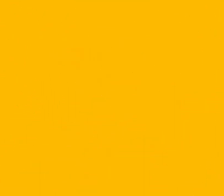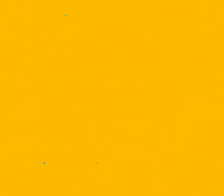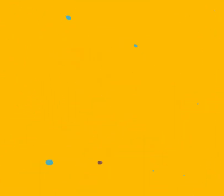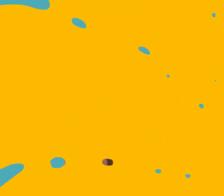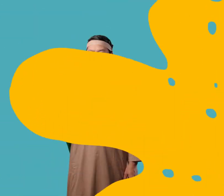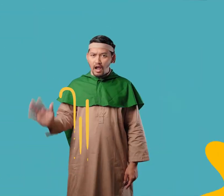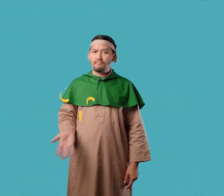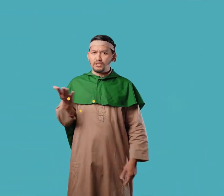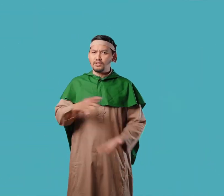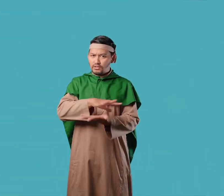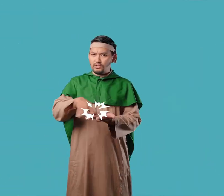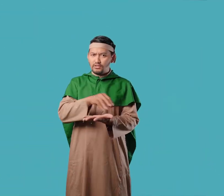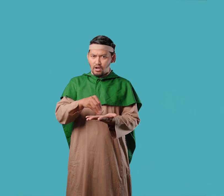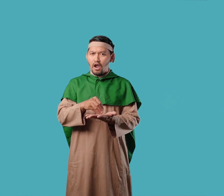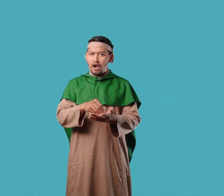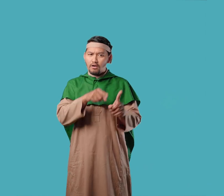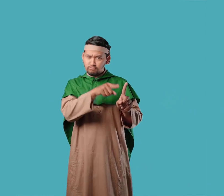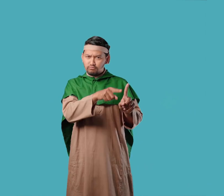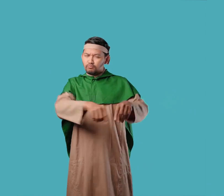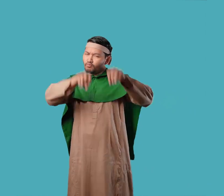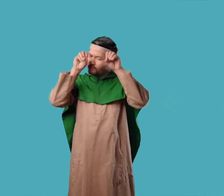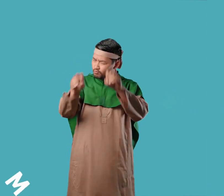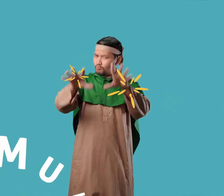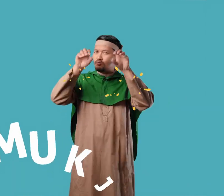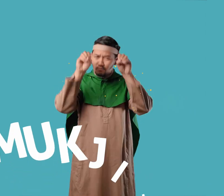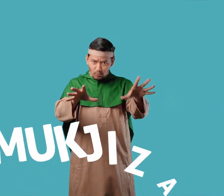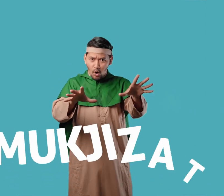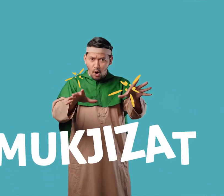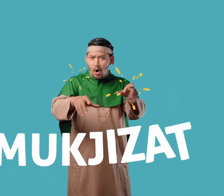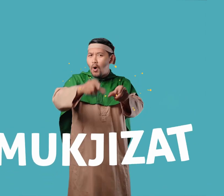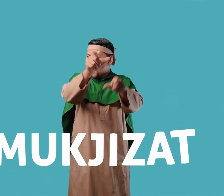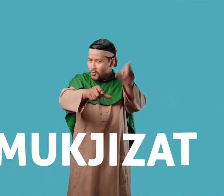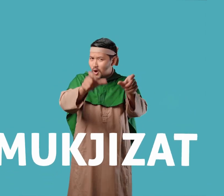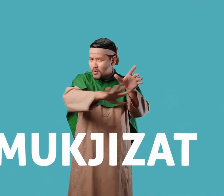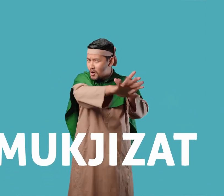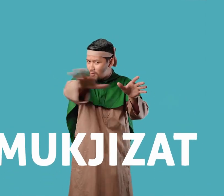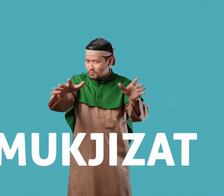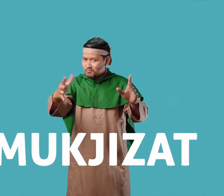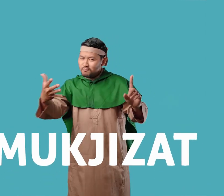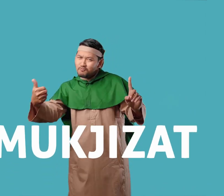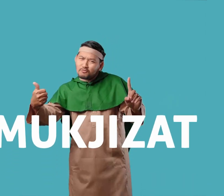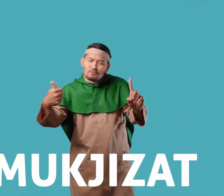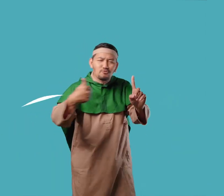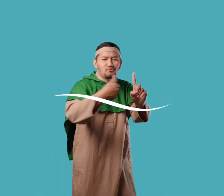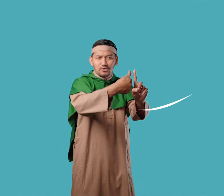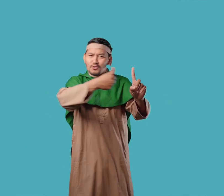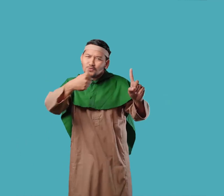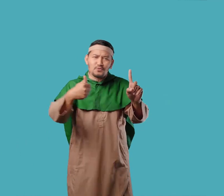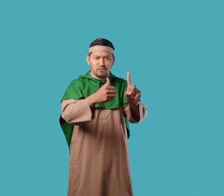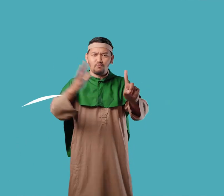Dengan diketahuinya mukjizat Nabi Isa Mereka mengakui kekuasaan Allah Nabi Isa akhirnya mempunyai